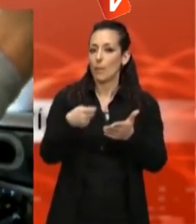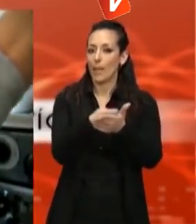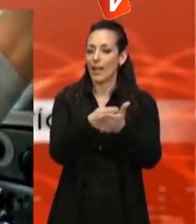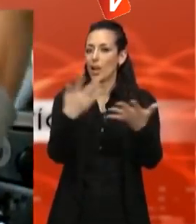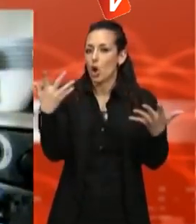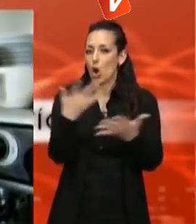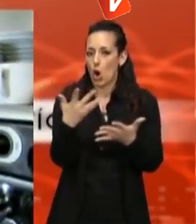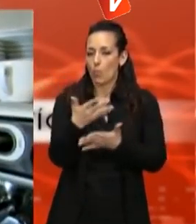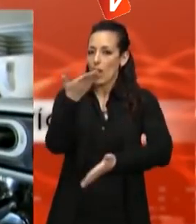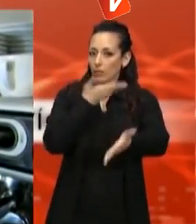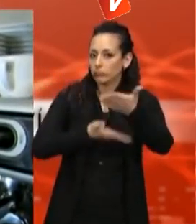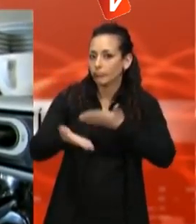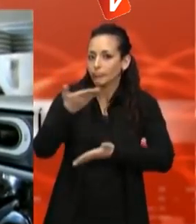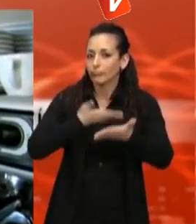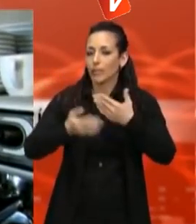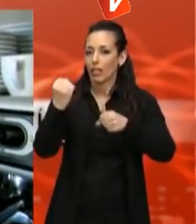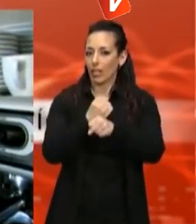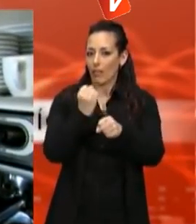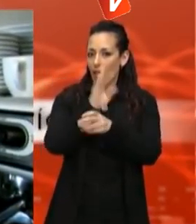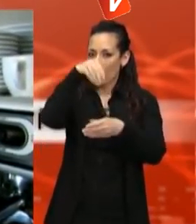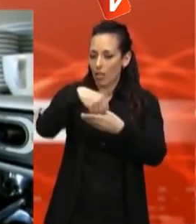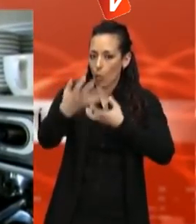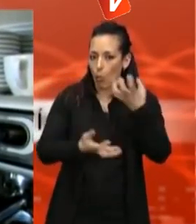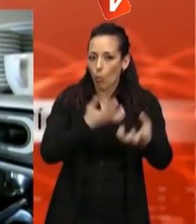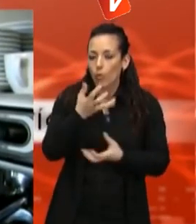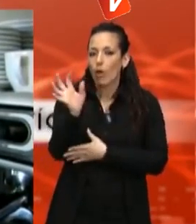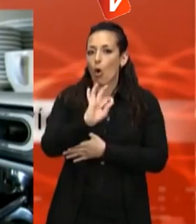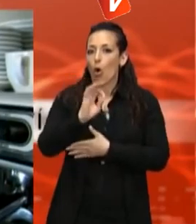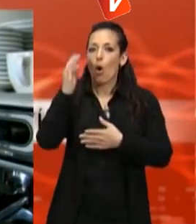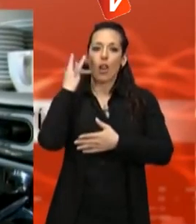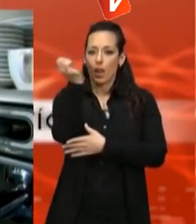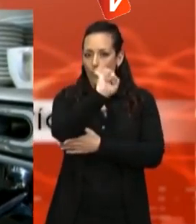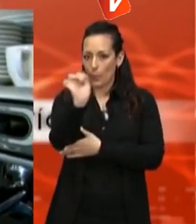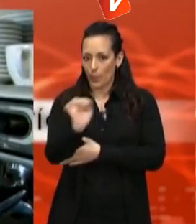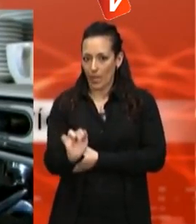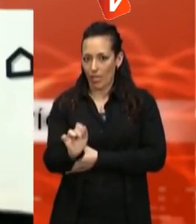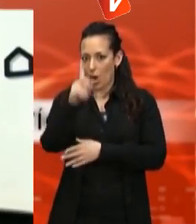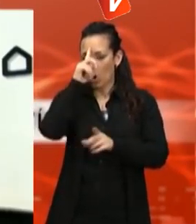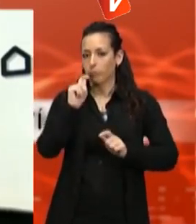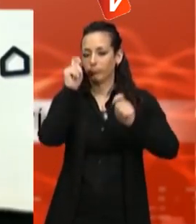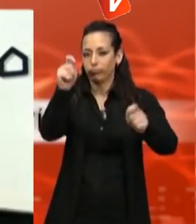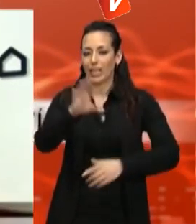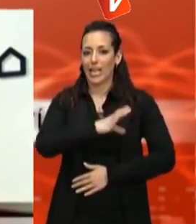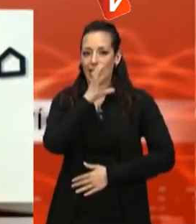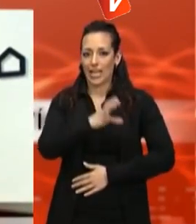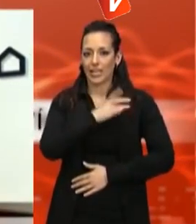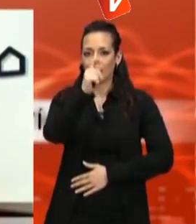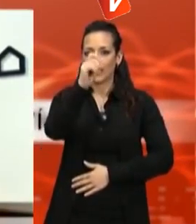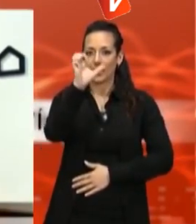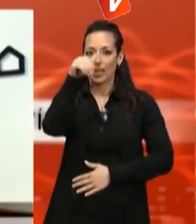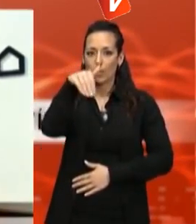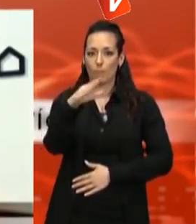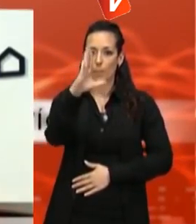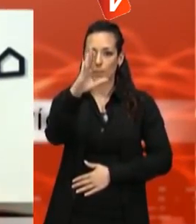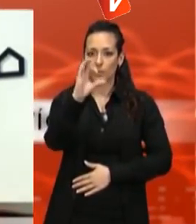tasques de neteja, de col·laboració en la cuina i el menjador. Són els clients del temps. Per comer aquí, tens que treballar